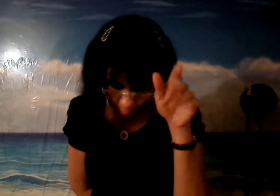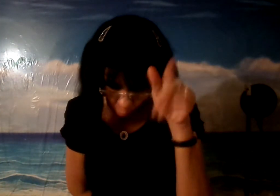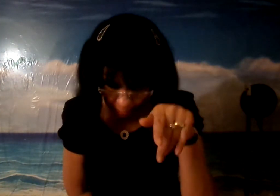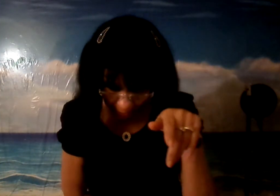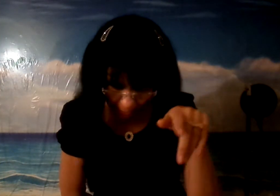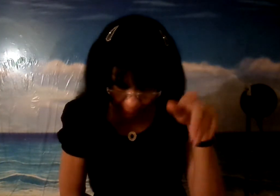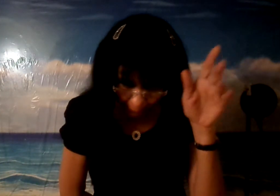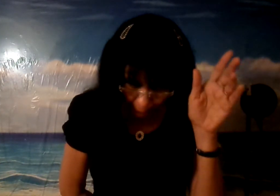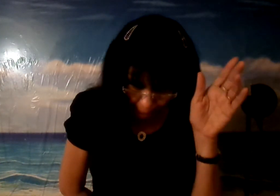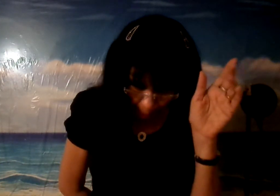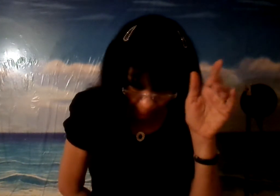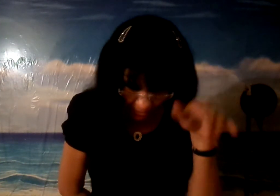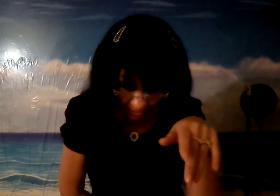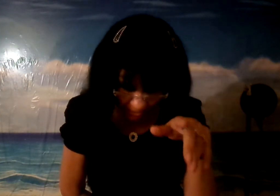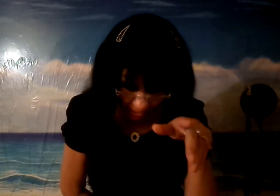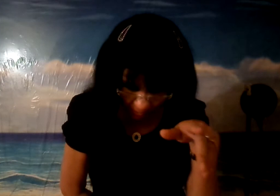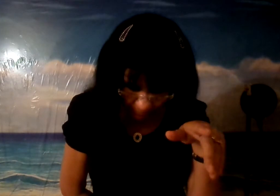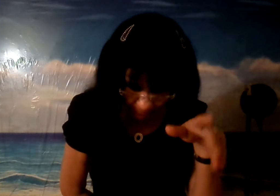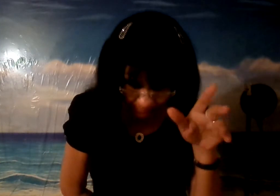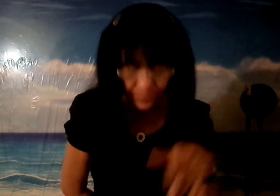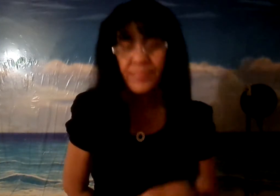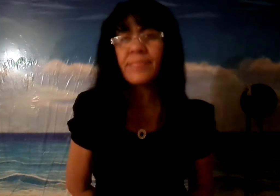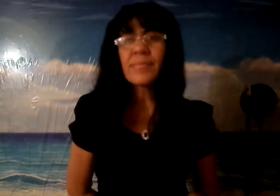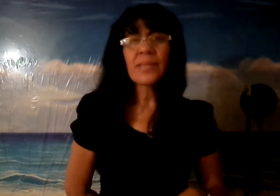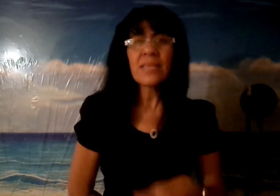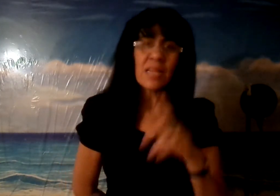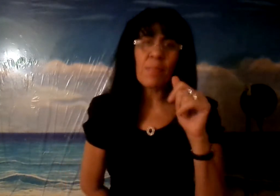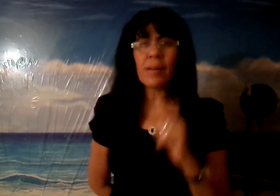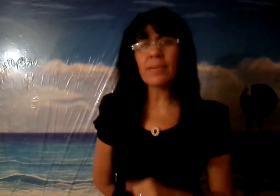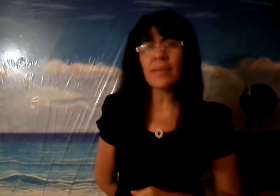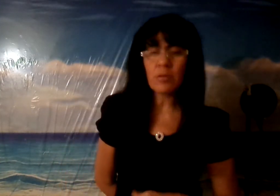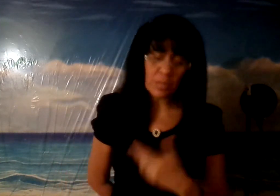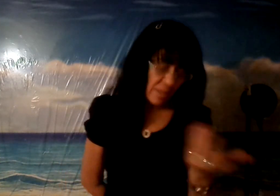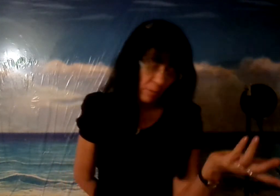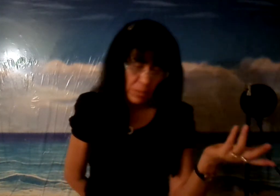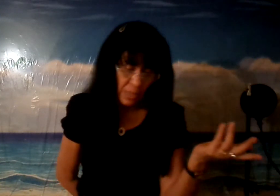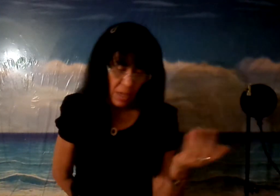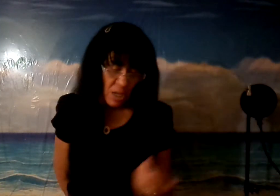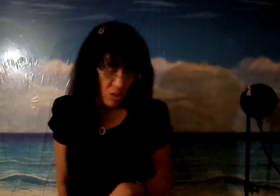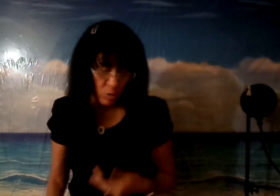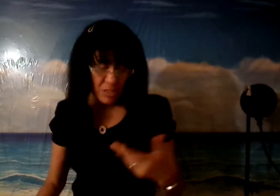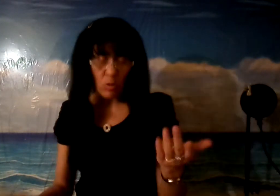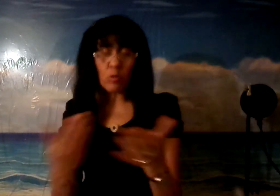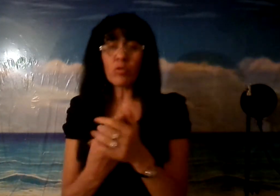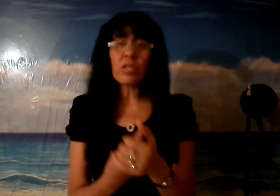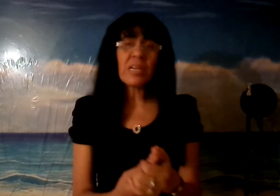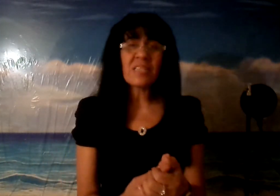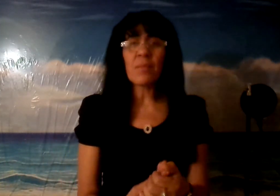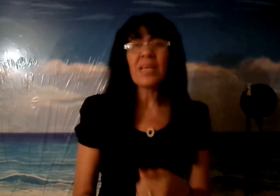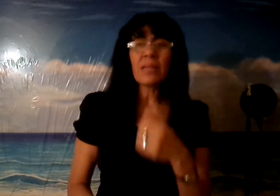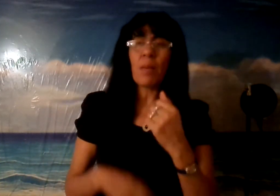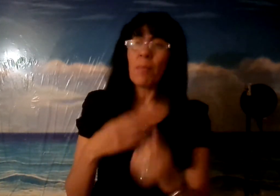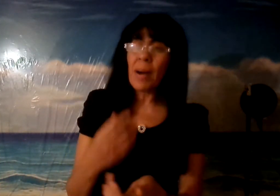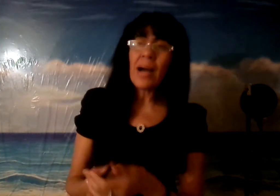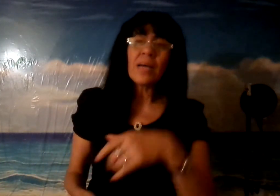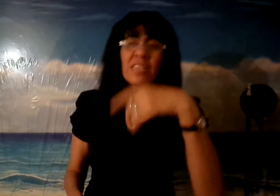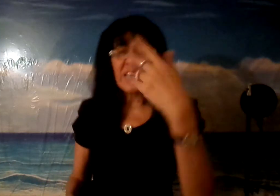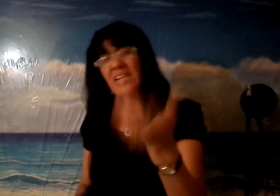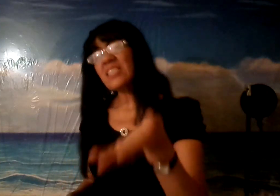ultrajan y te persiguen dice la palabra de Dios te da de cuenta eso es lo que uno tiene que hacer mientras más te hacen